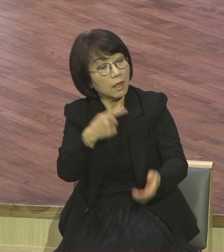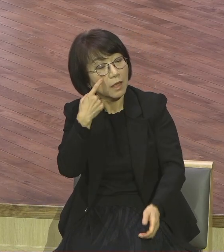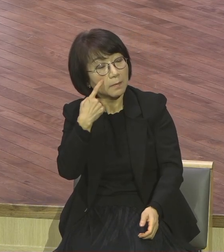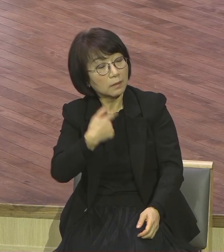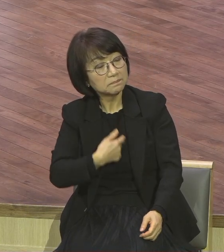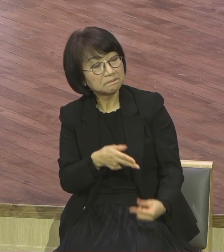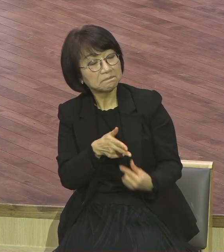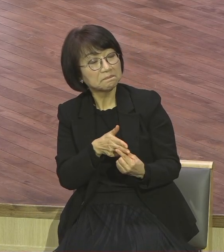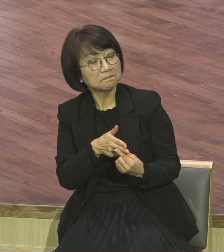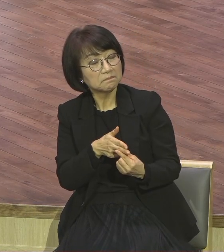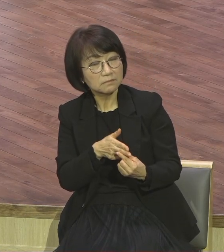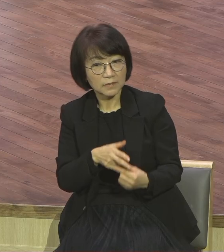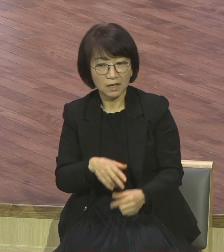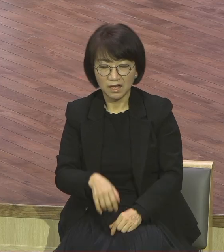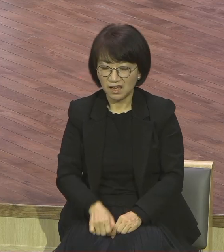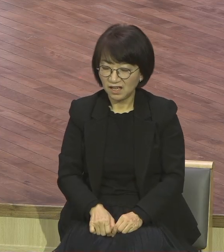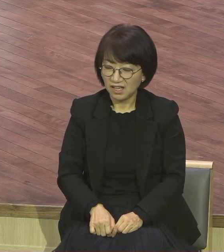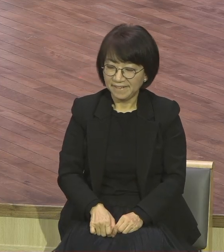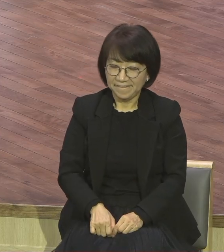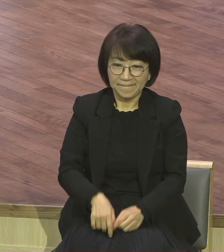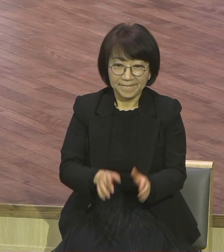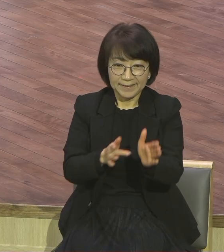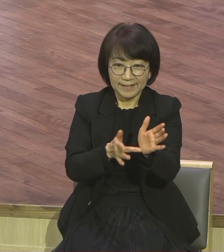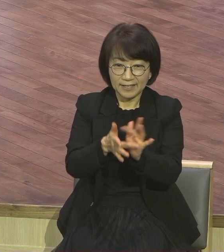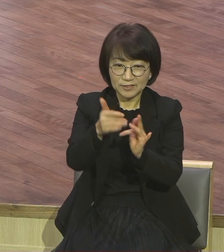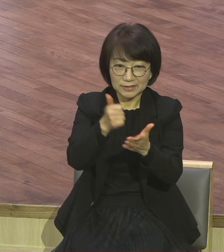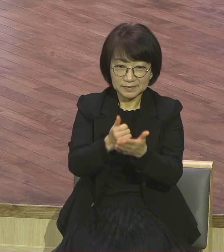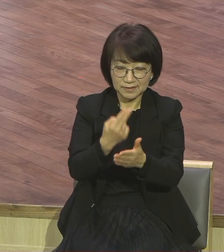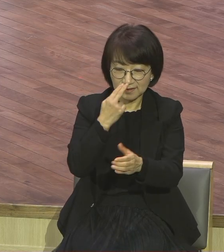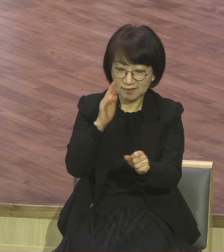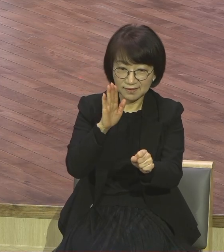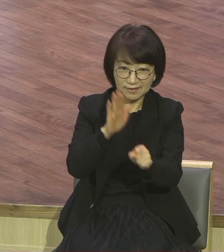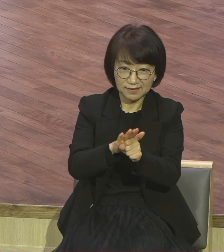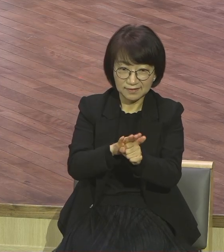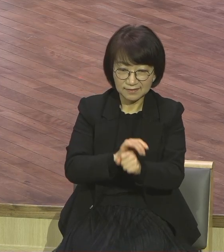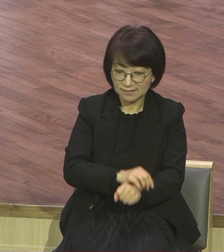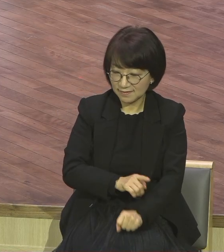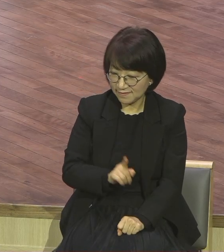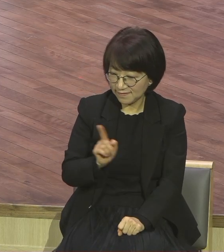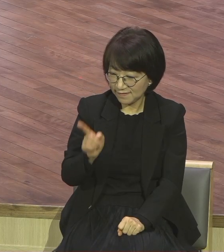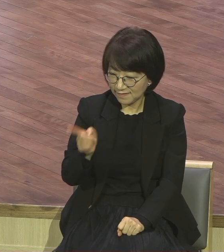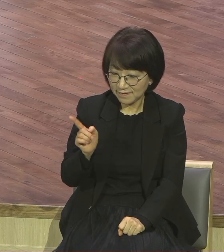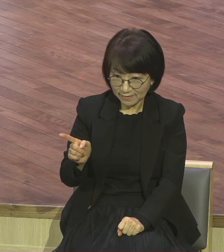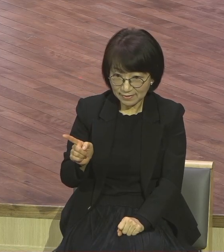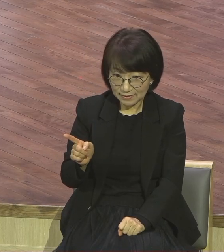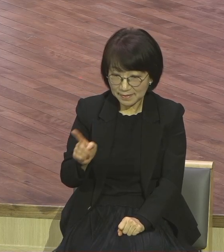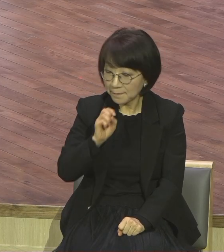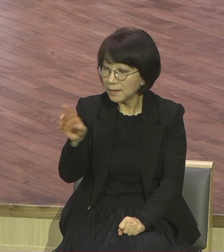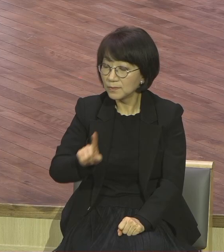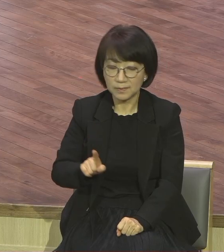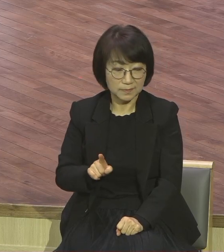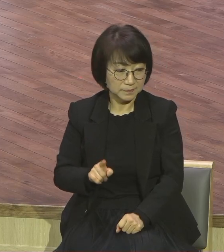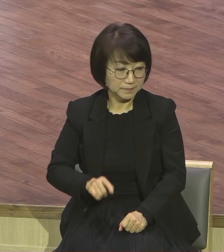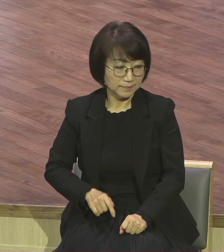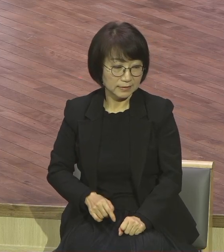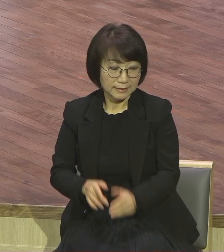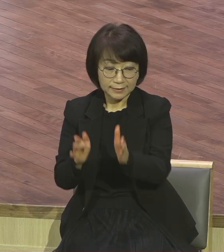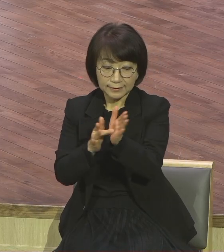예수님께서는 이런 못된 아기에 찬 이들을 향해서 이렇게 말씀합니다. 2절입니다. 예수께서